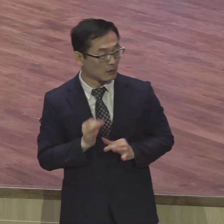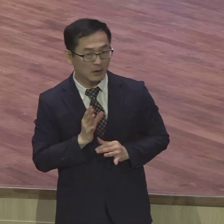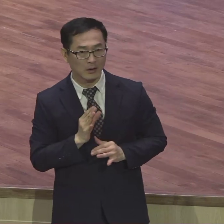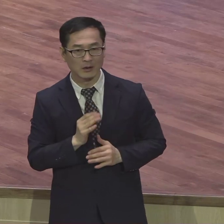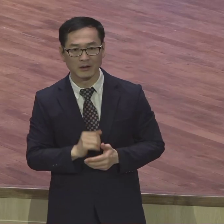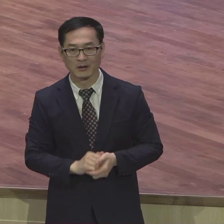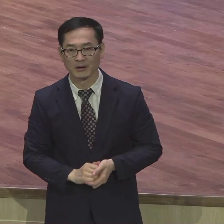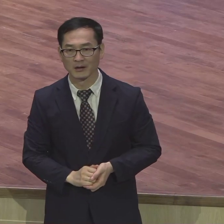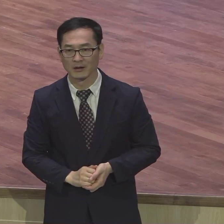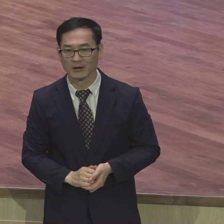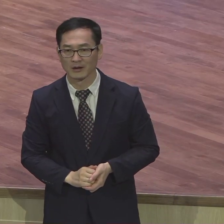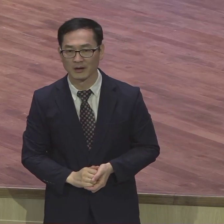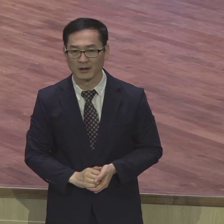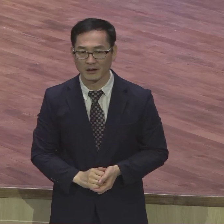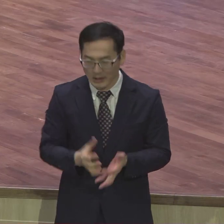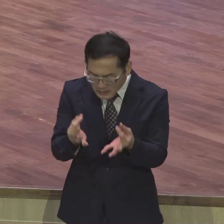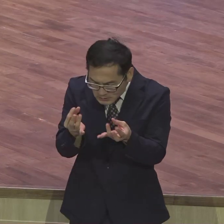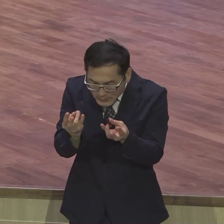따라갈 정도 되어도 예수 믿음은 피 흐르고 있어요